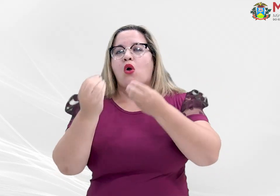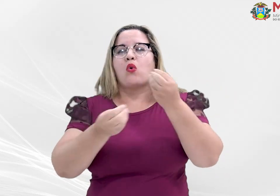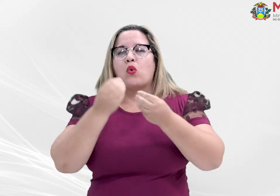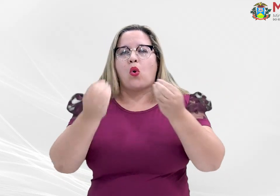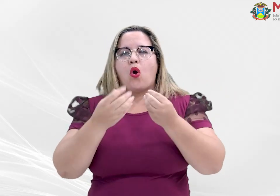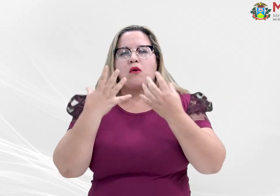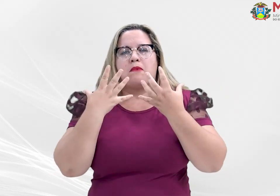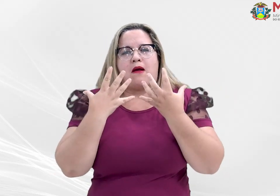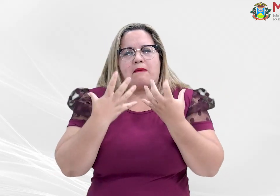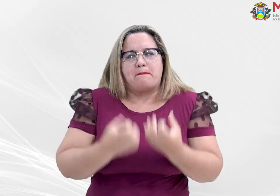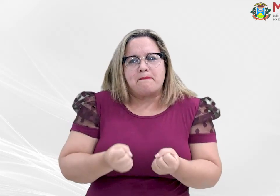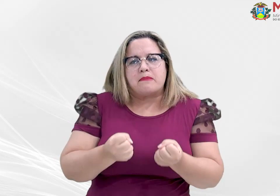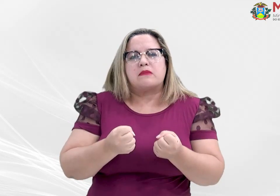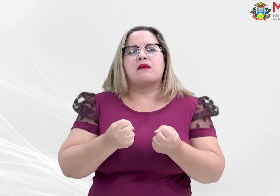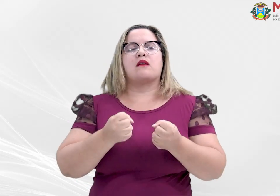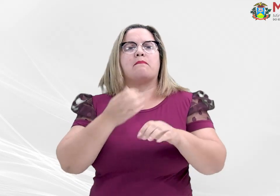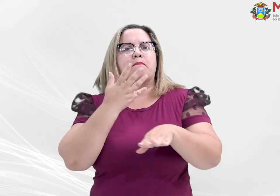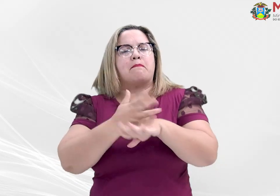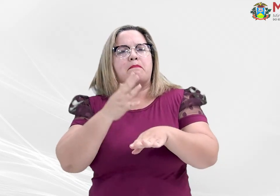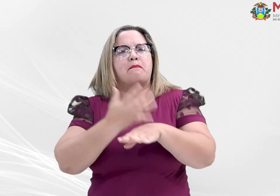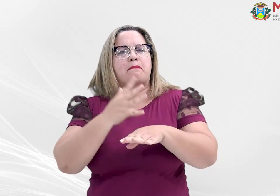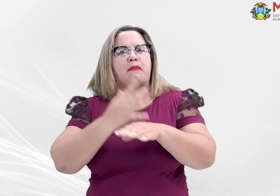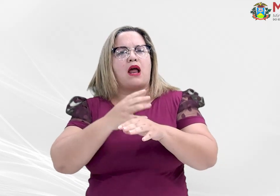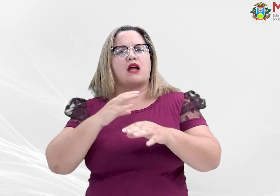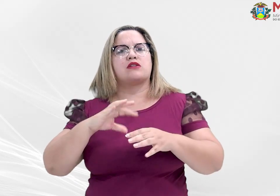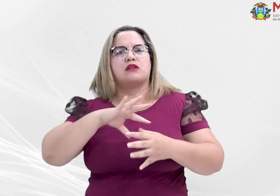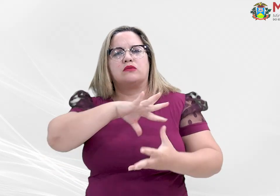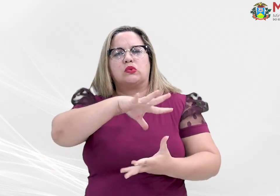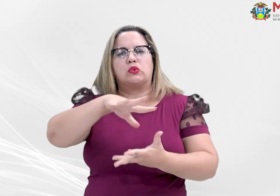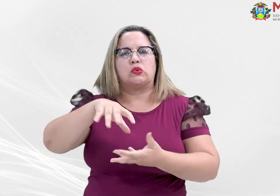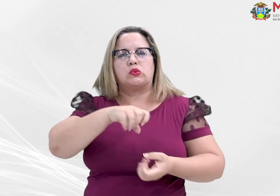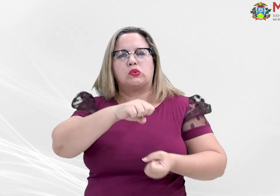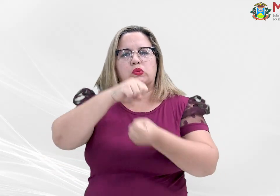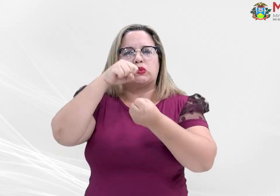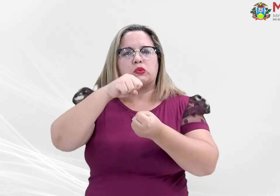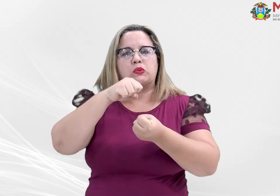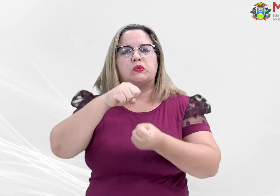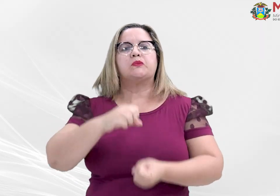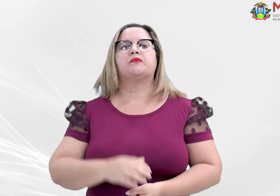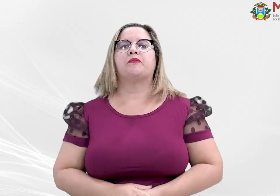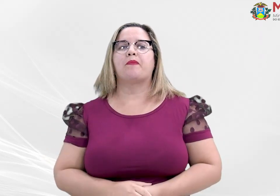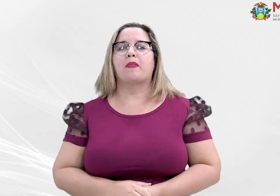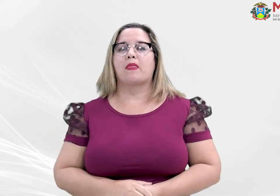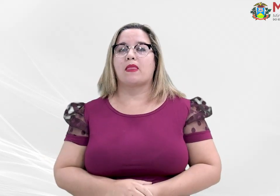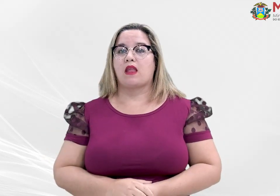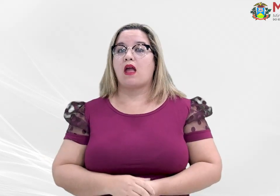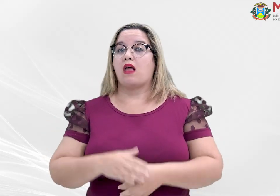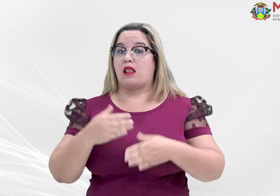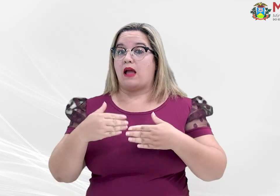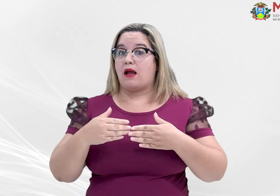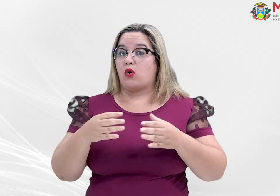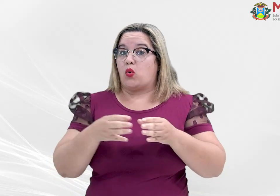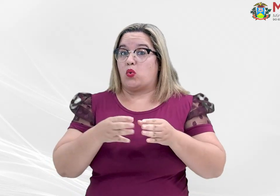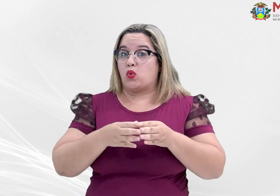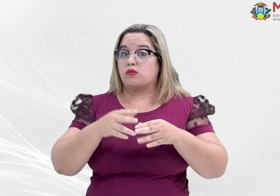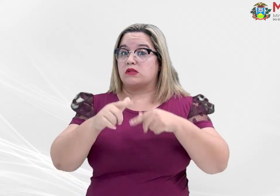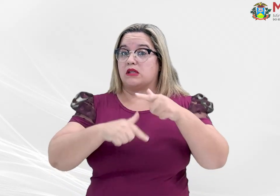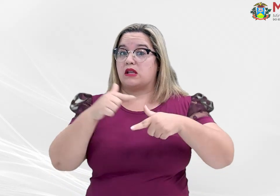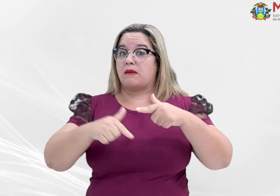práticas sustentáveis. A mobilização começou no início do expediente, quando membros, servidores e estagiários